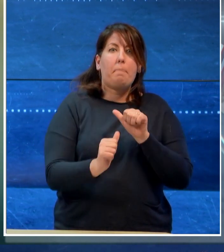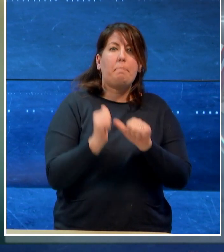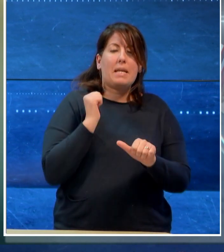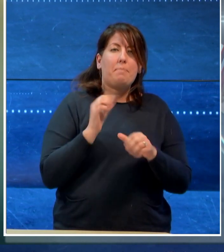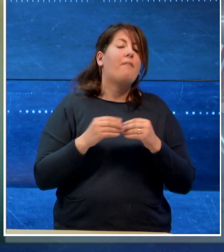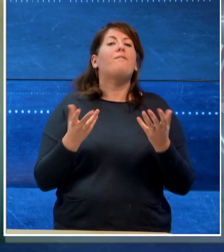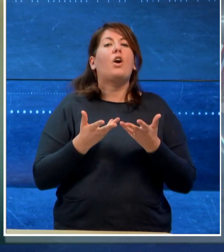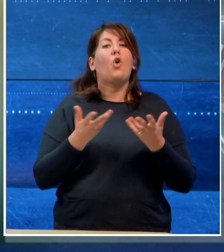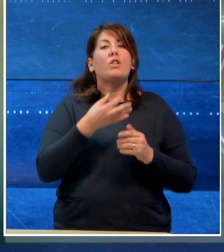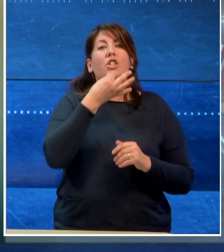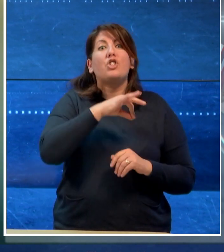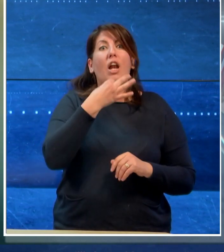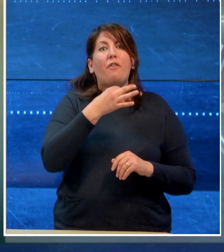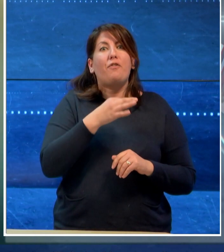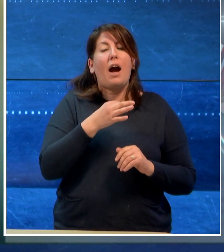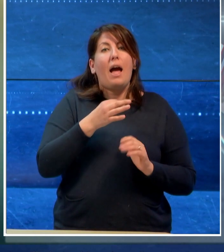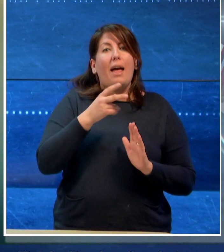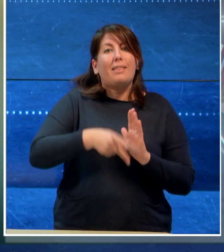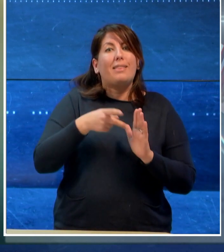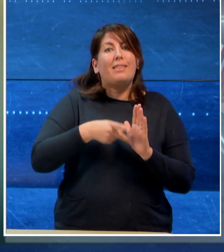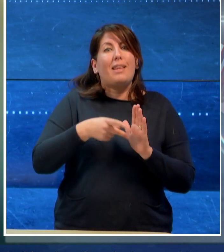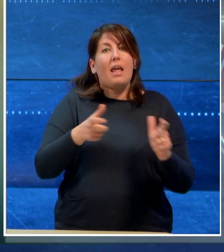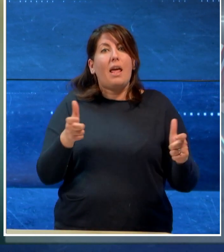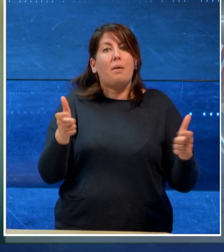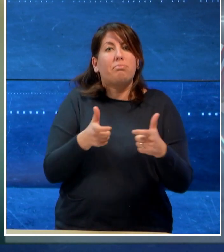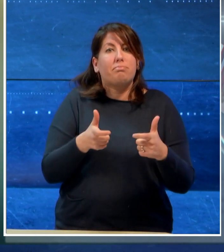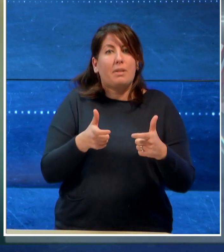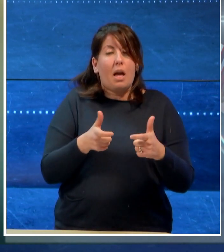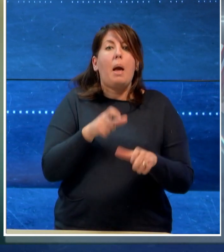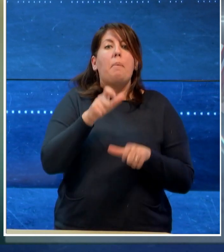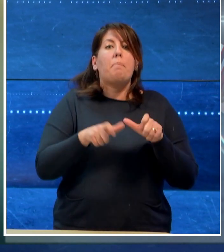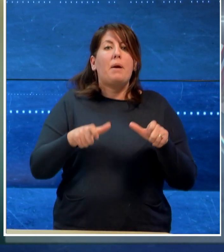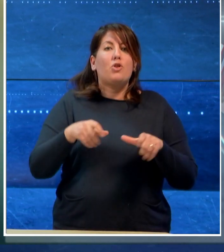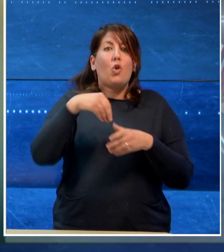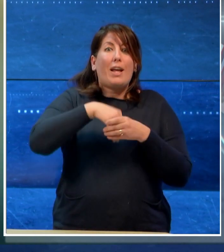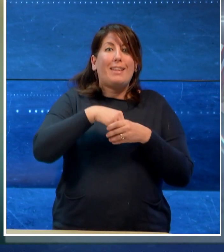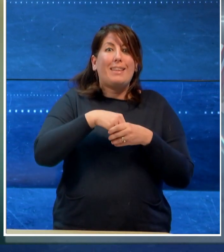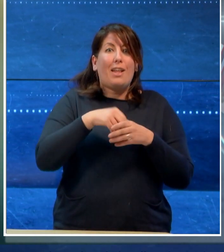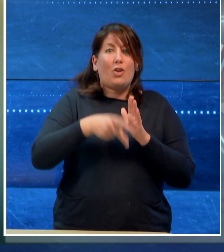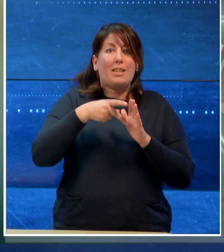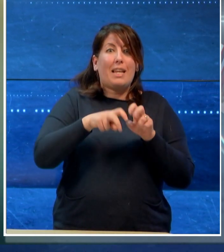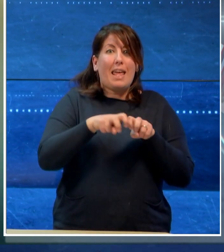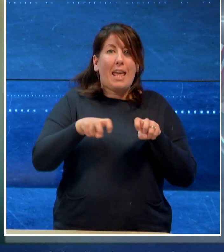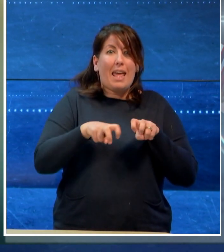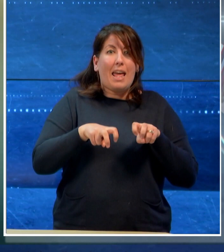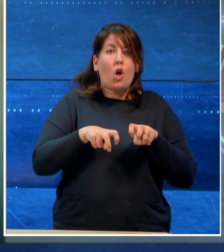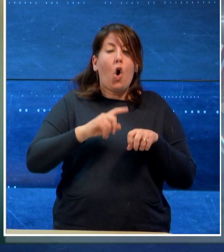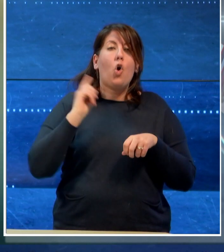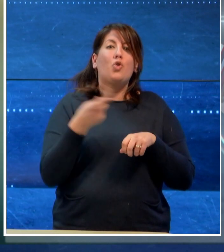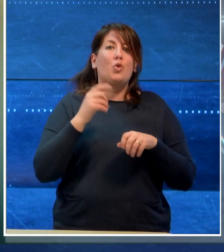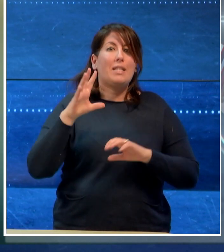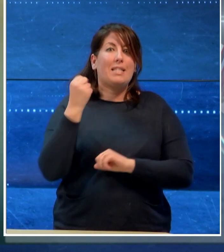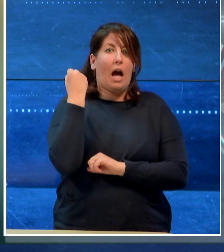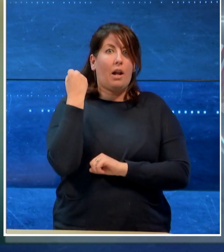riuscito ad arrestare la corsa e a mettere in salvo tutti i passeggeri del treno. L'uomo è stato